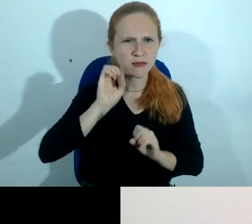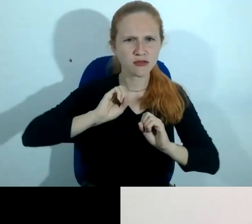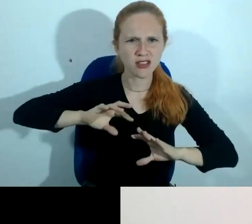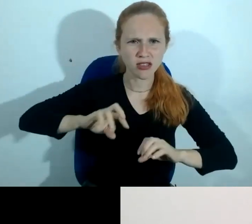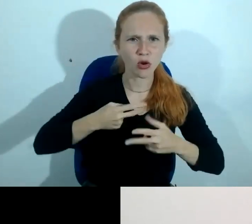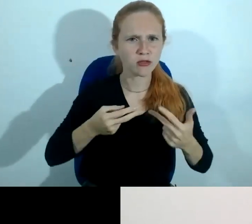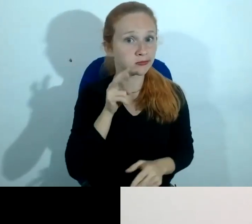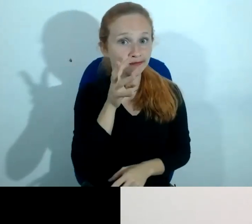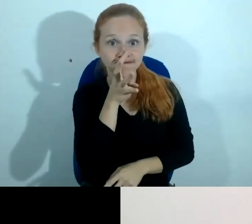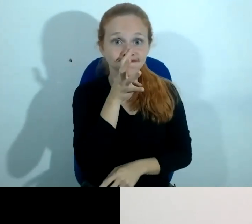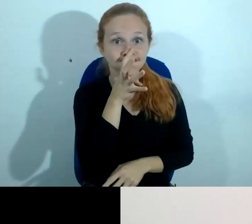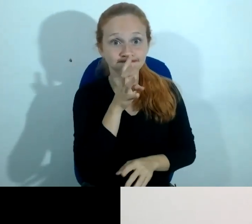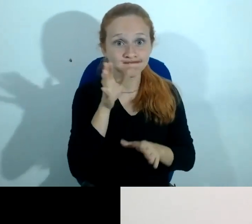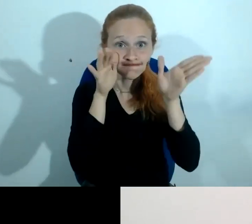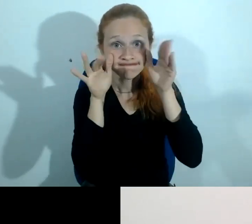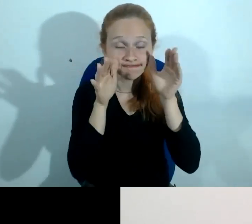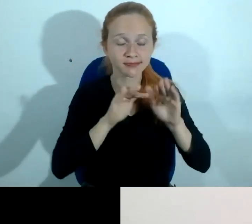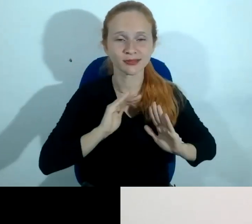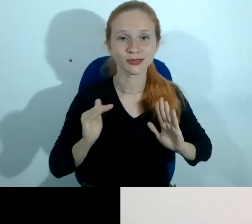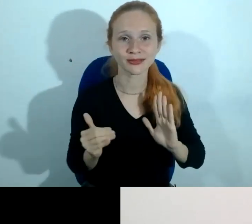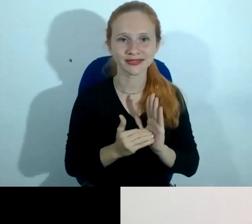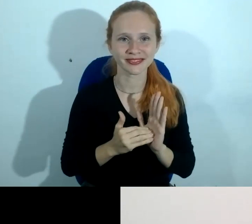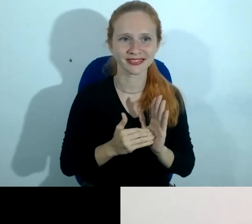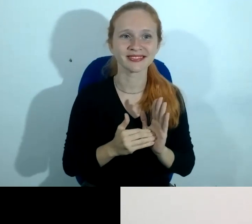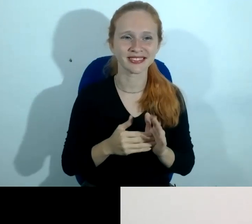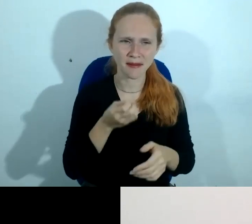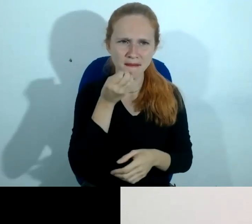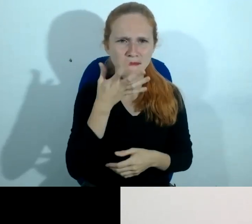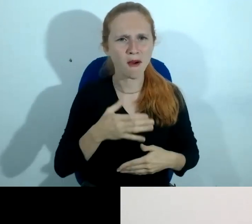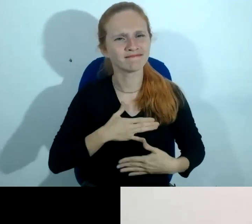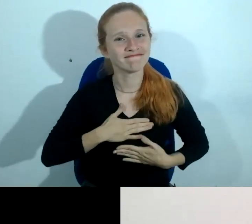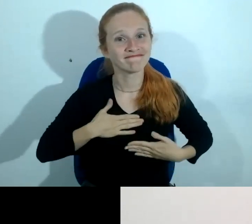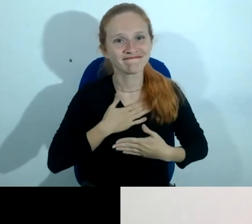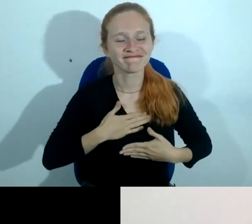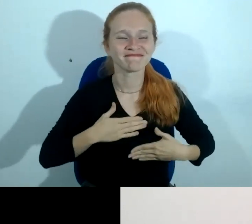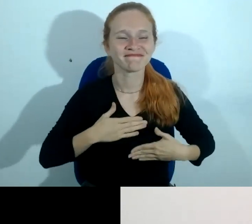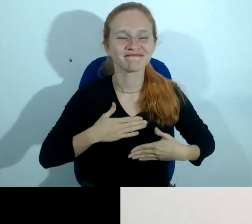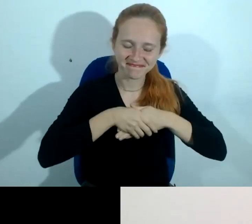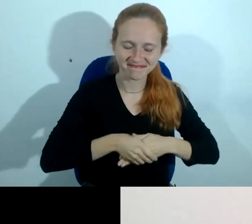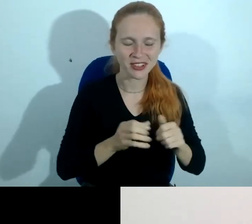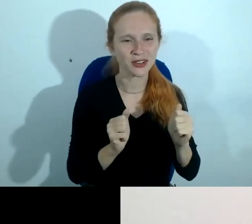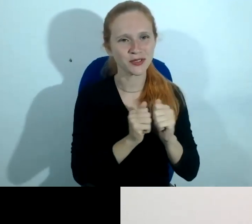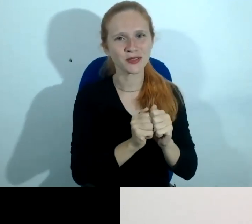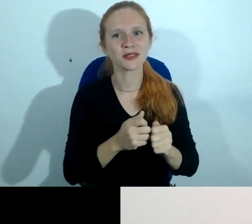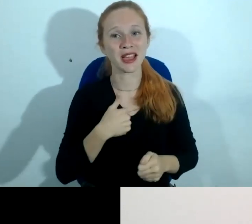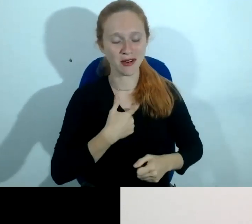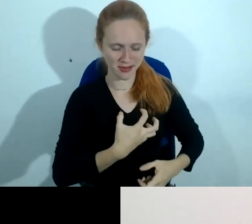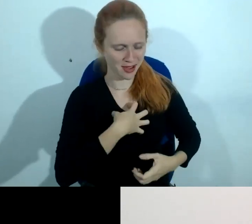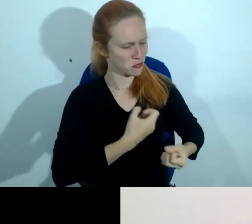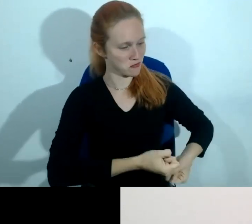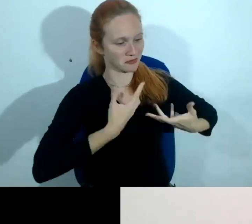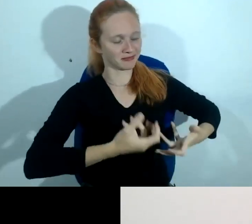muito feliz em poder dividir. Claro, tem a presença de vossa excelência aqui agraciando esse evento. Isso serve muito para mim de estímulo. Então,